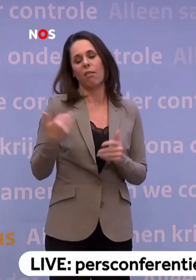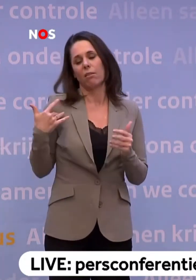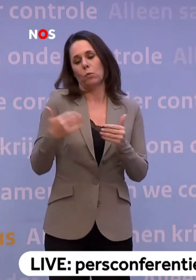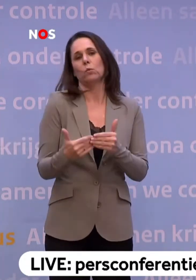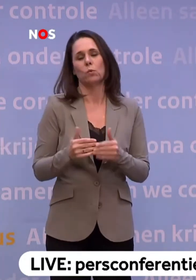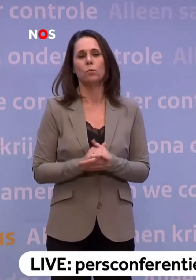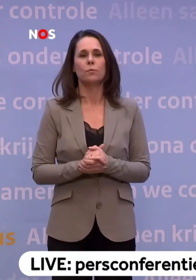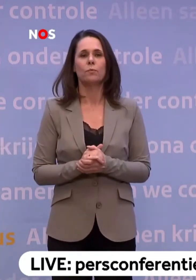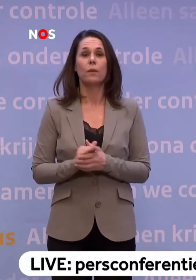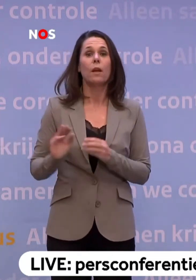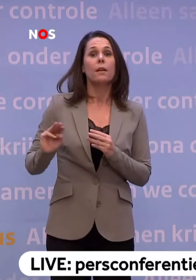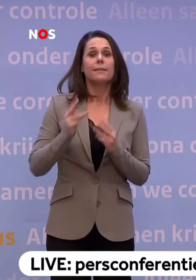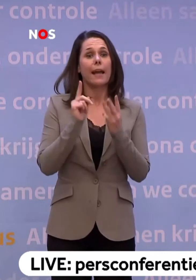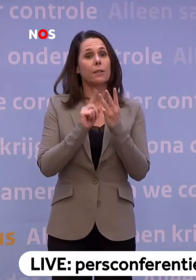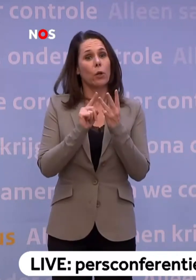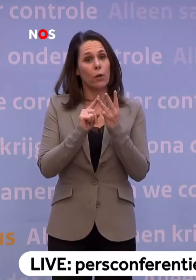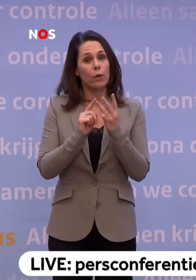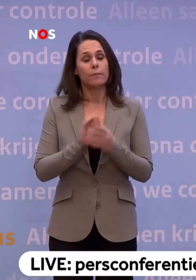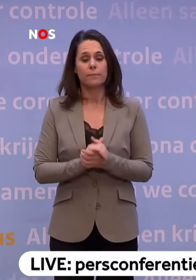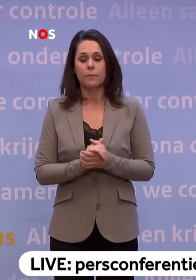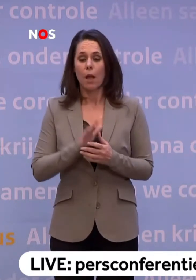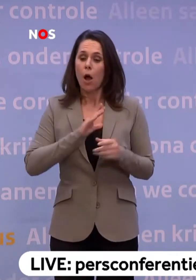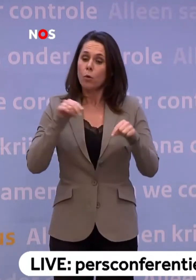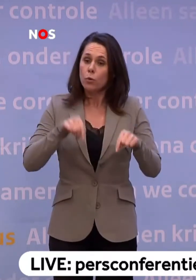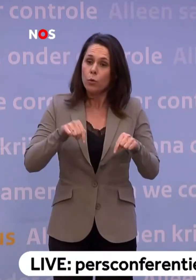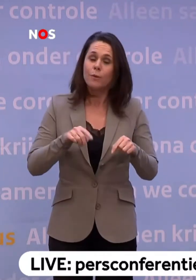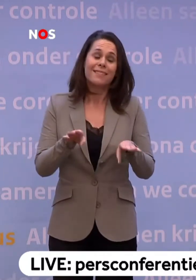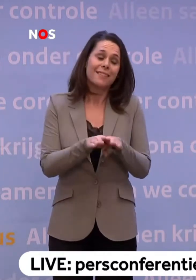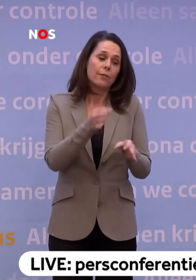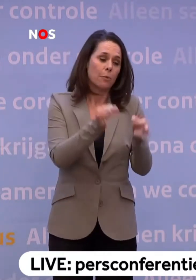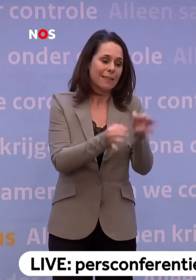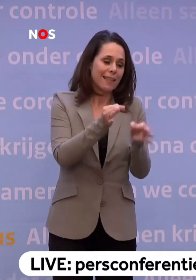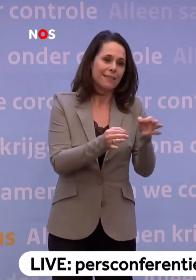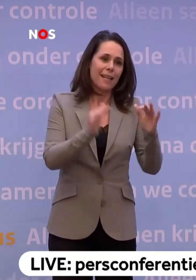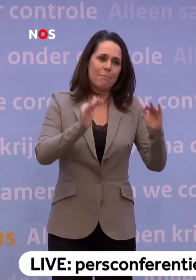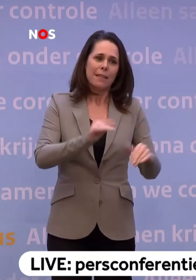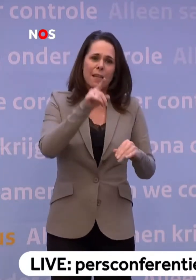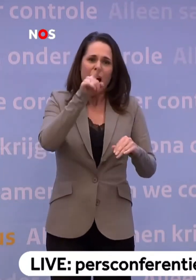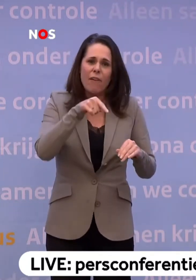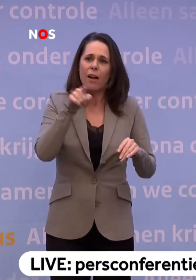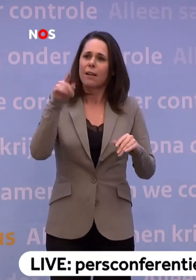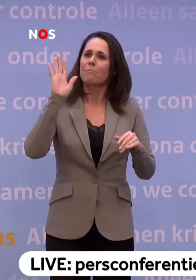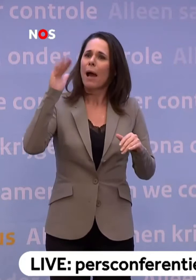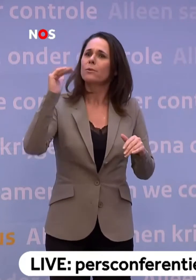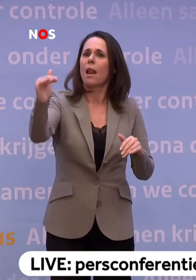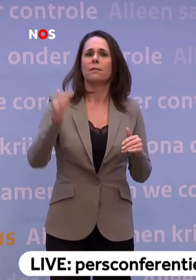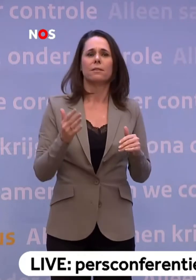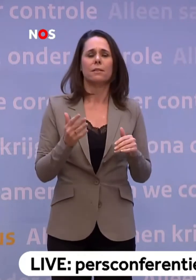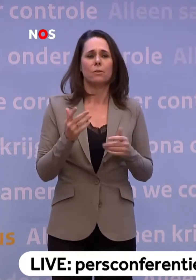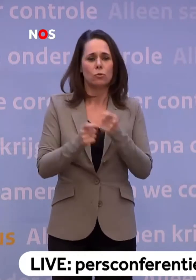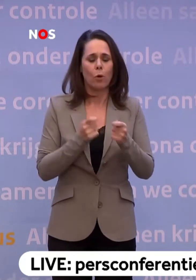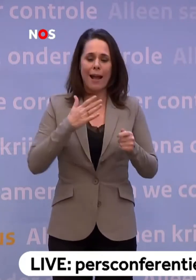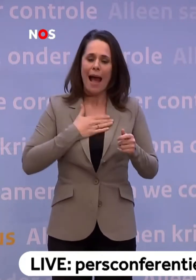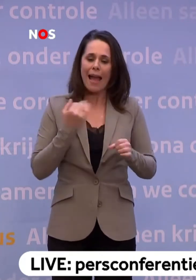Een derde ding is, we moeten ook hier, net als bij die testen... ...minder afhankelijk zijn van het buitenland. Dus we moeten zorgen dat we eigen productie